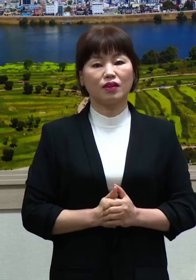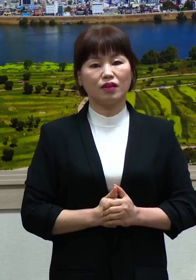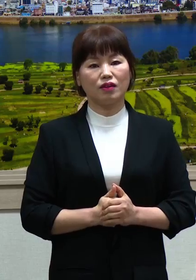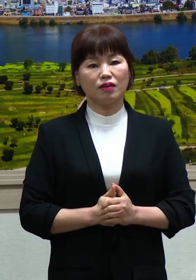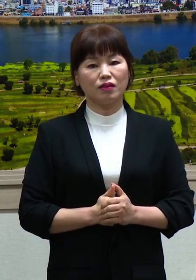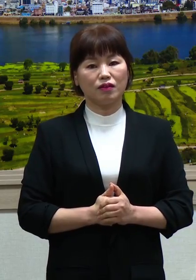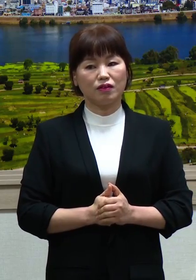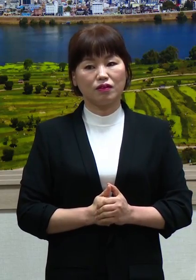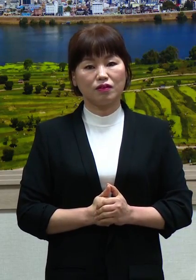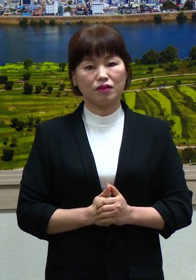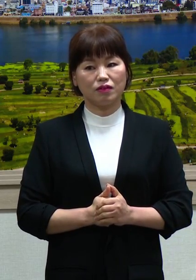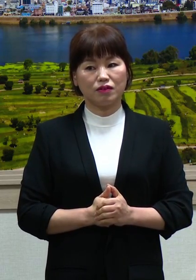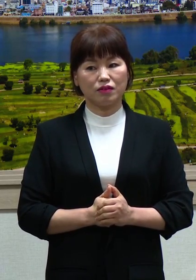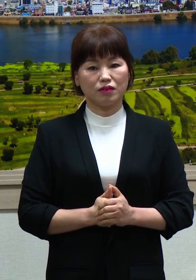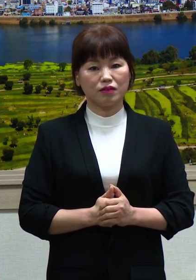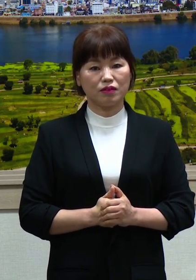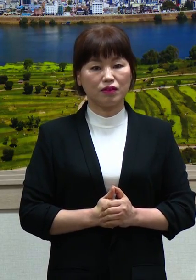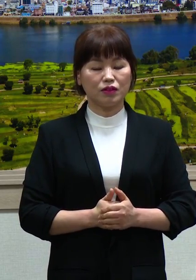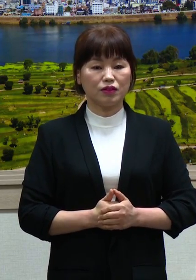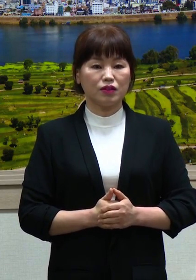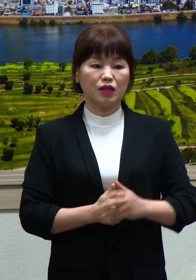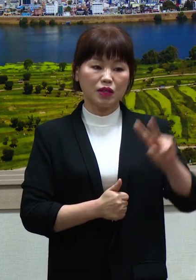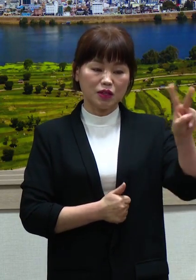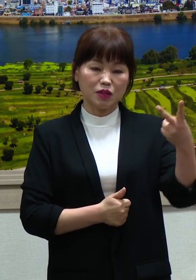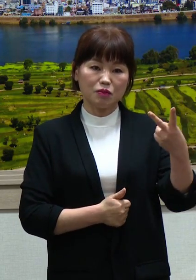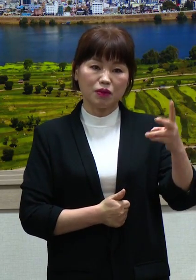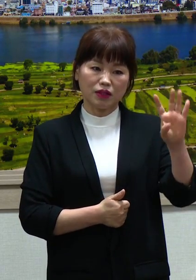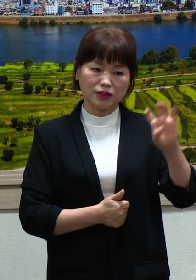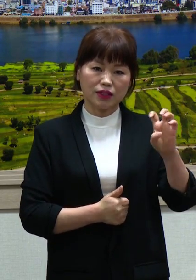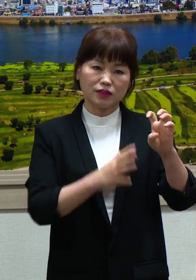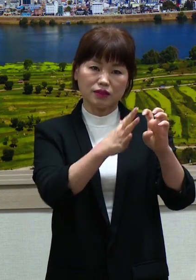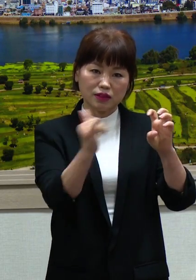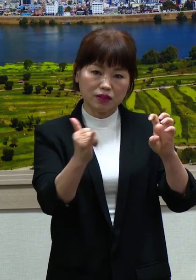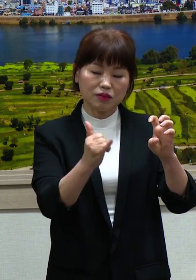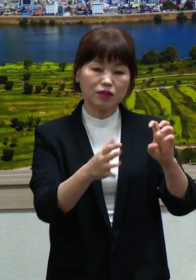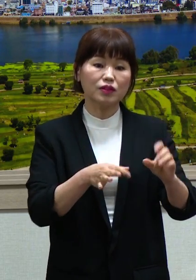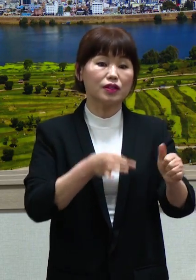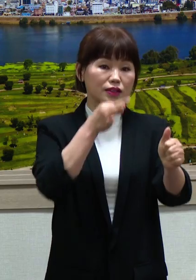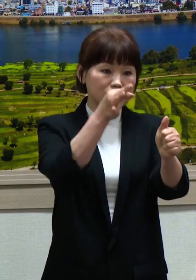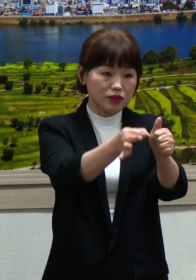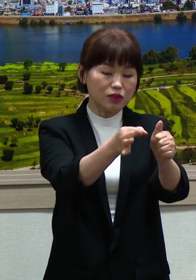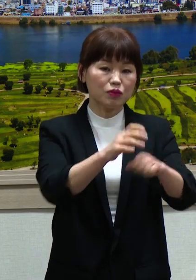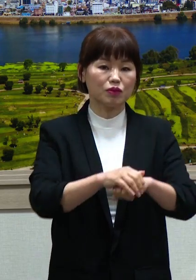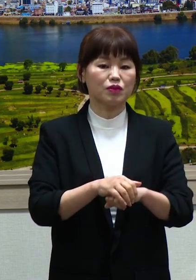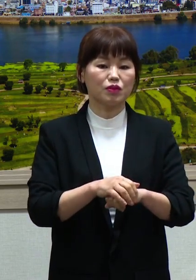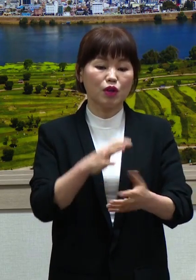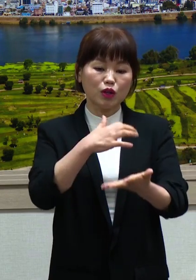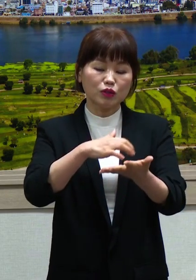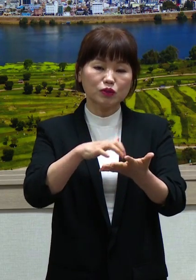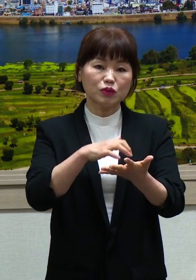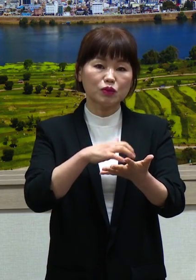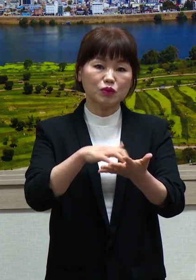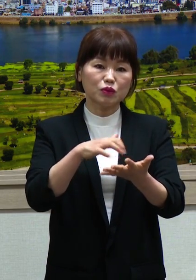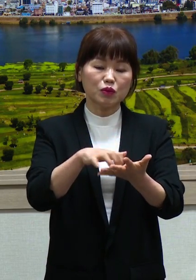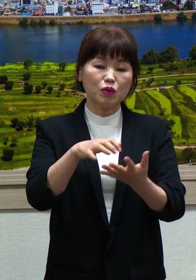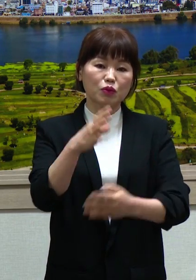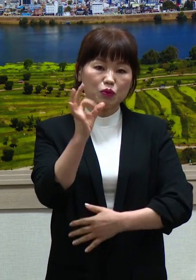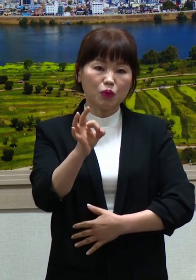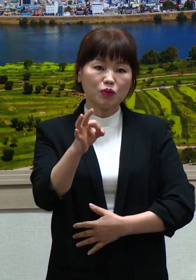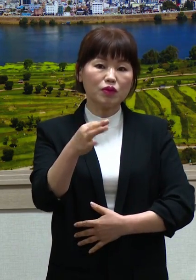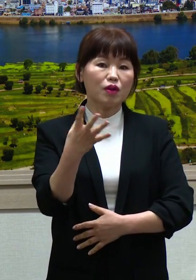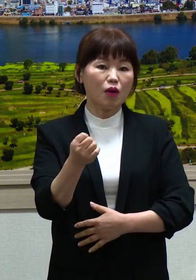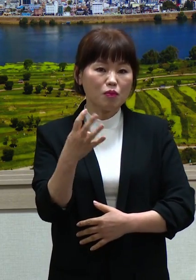대상자는 약 240명이 될 것으로 예상되며 지급액은 1인당 50만원씩